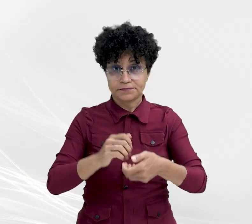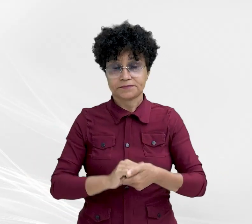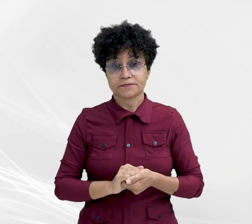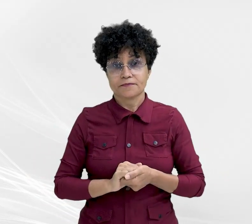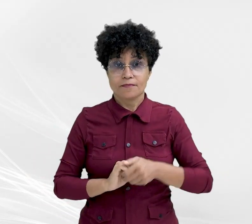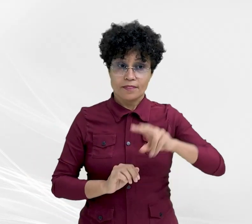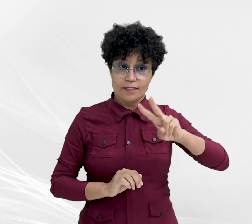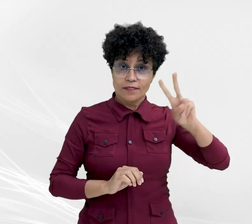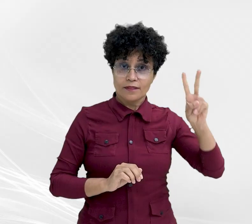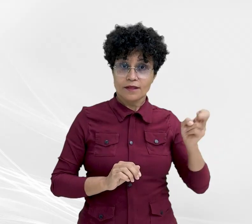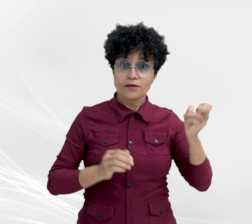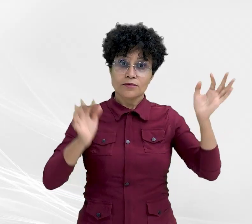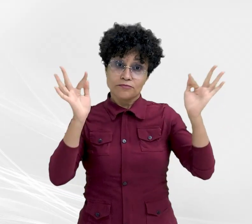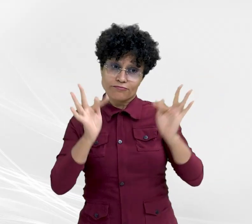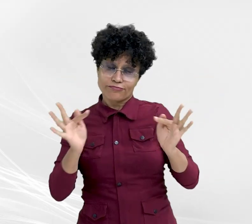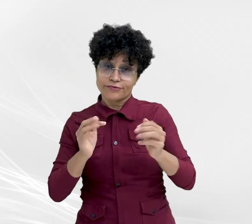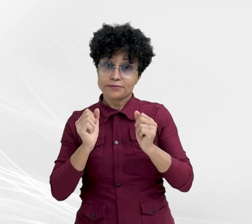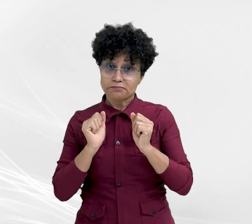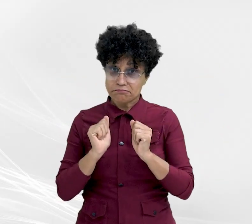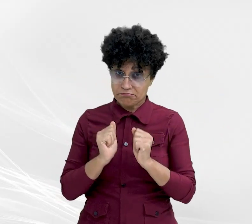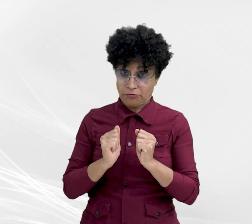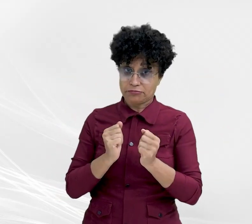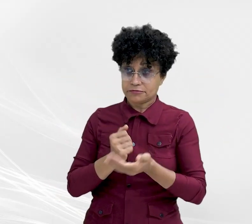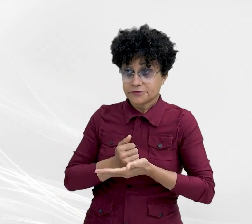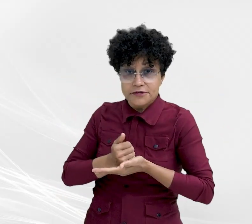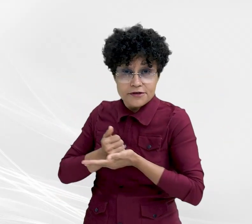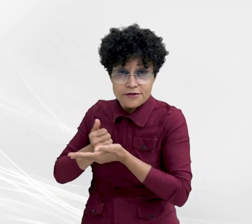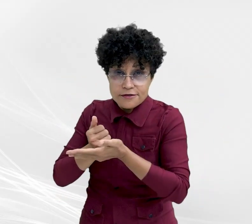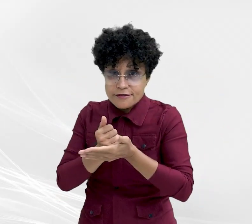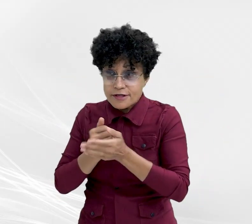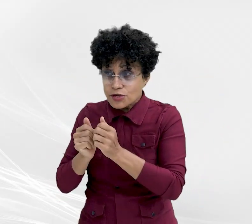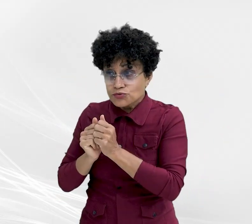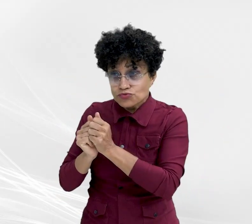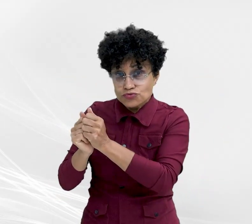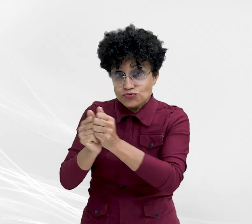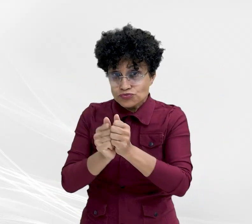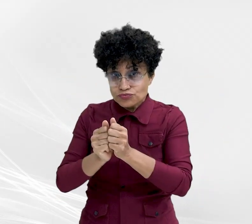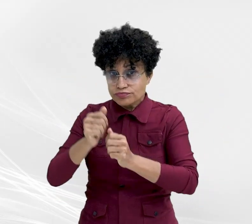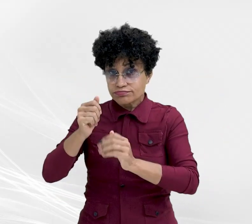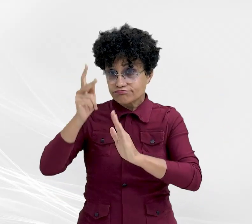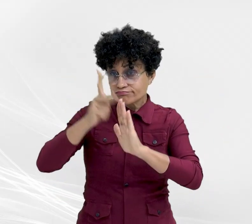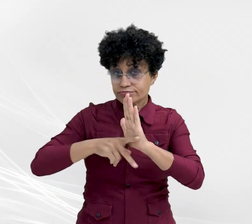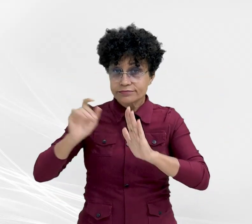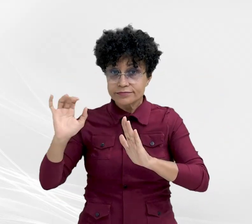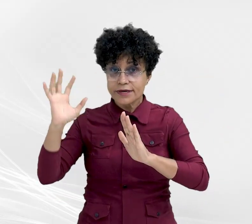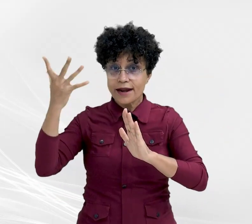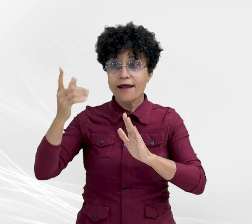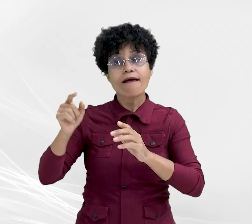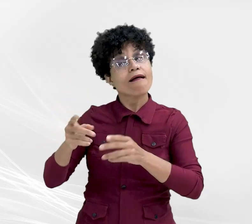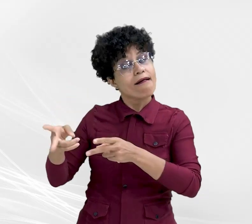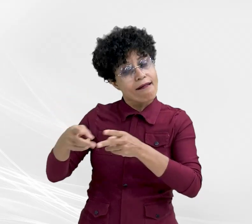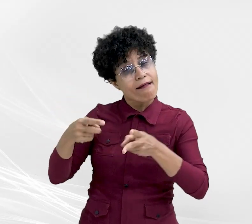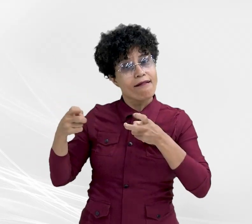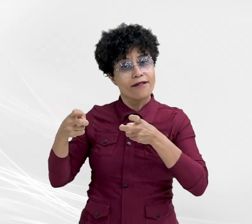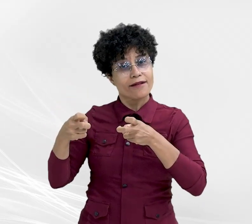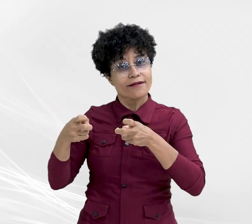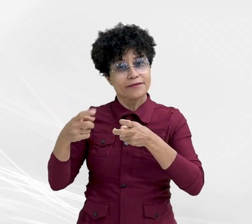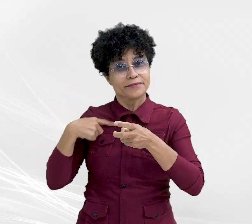É uma felicidade podermos acompanhar a concretização de um projeto e ver que aqui as coisas realmente aconteceram. Fomos